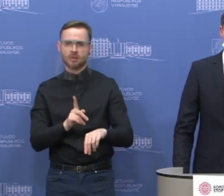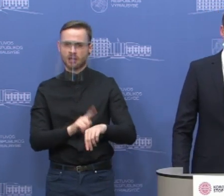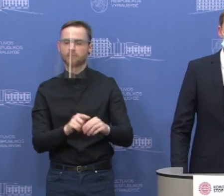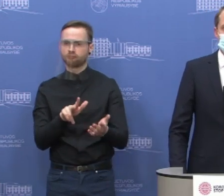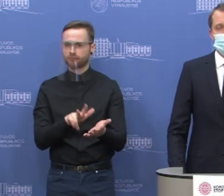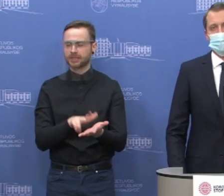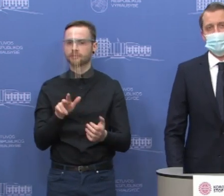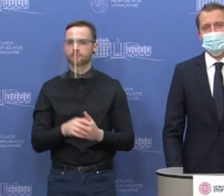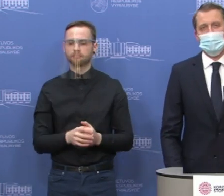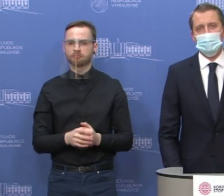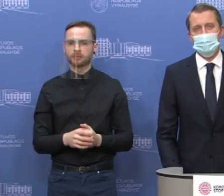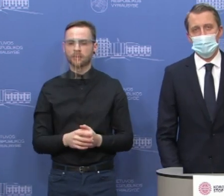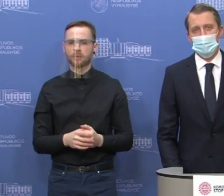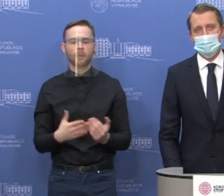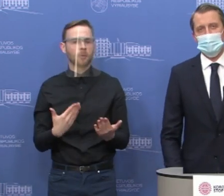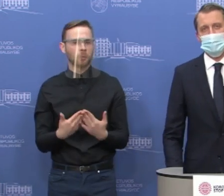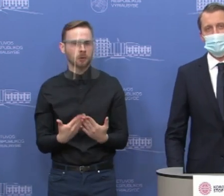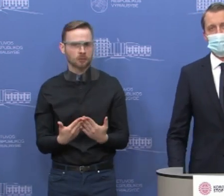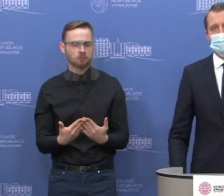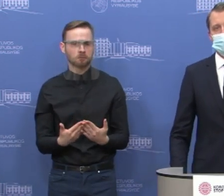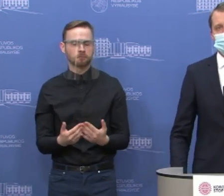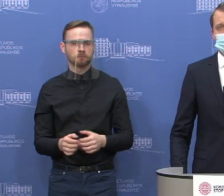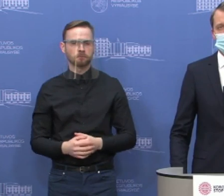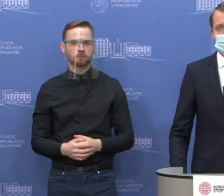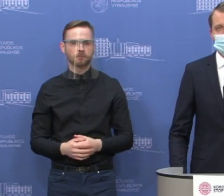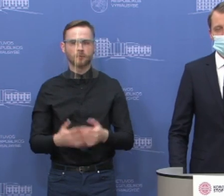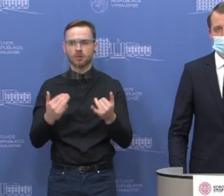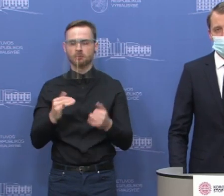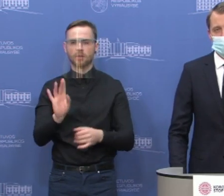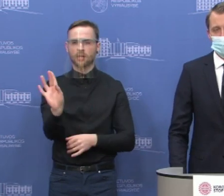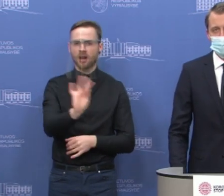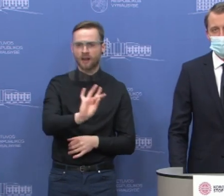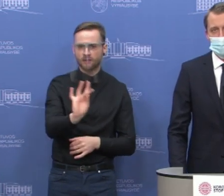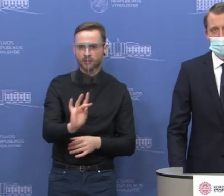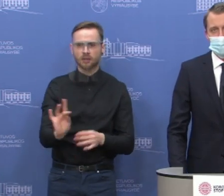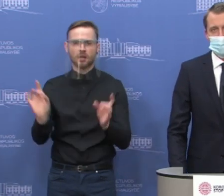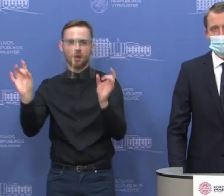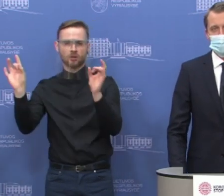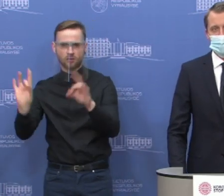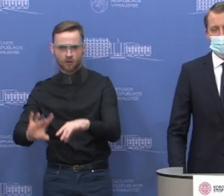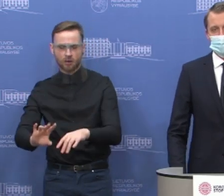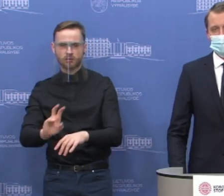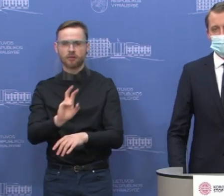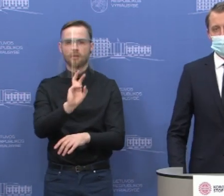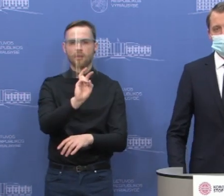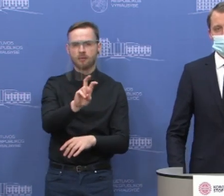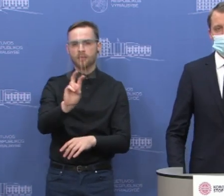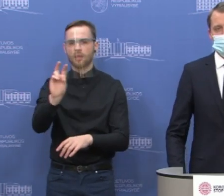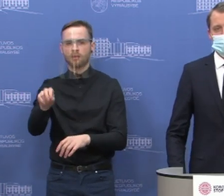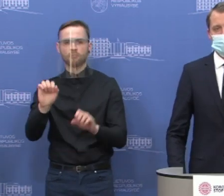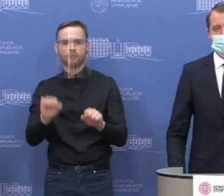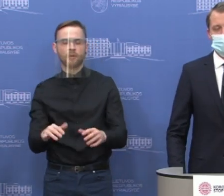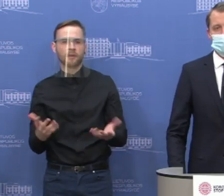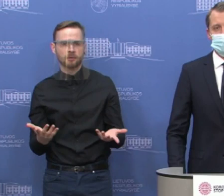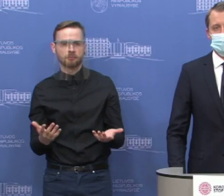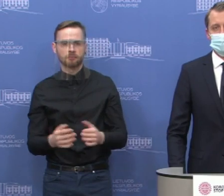pirmiausia, pats principas yra, kad mes žengiame į restoranų ir kavinio atidarimą etapais. Tai yra šis etapas, kuris leidžia